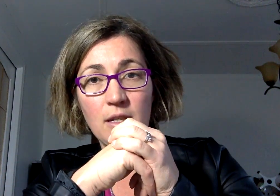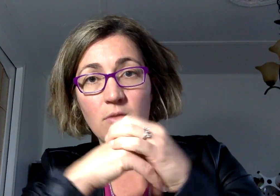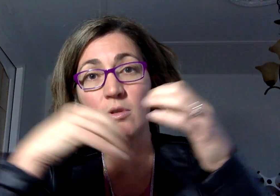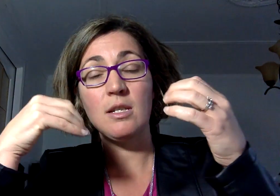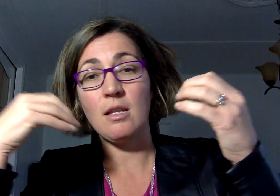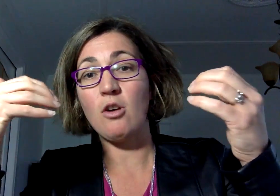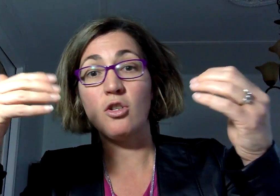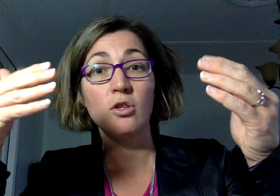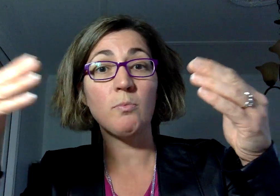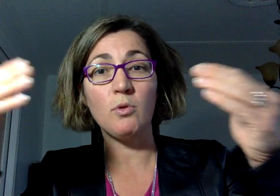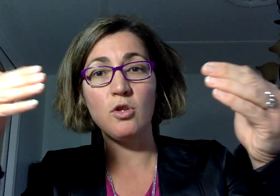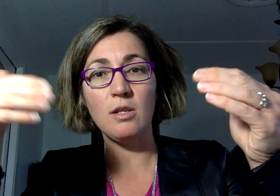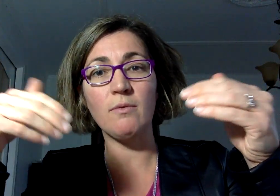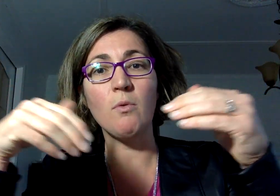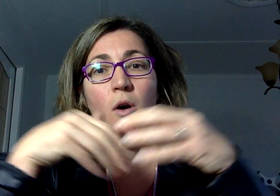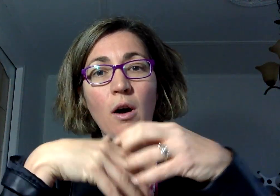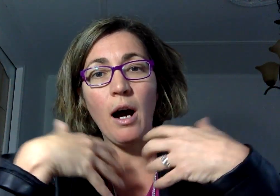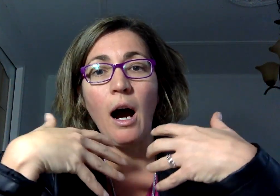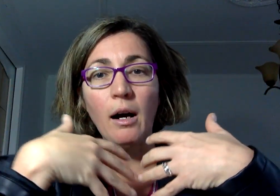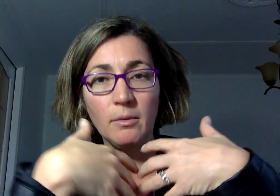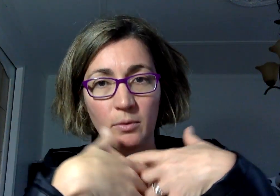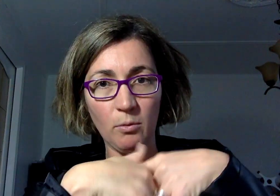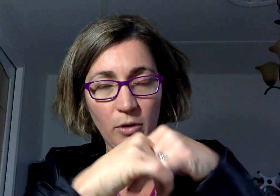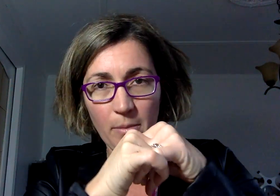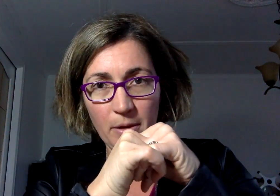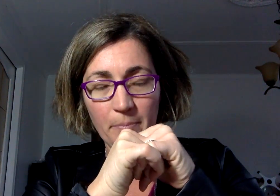exécuter ces tâches-là, plus de niveau A, qu'on pourrait appeler.